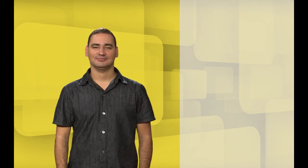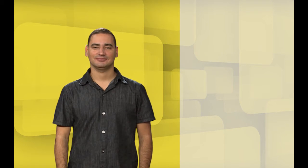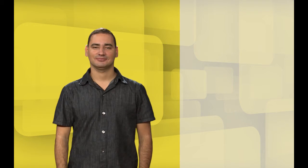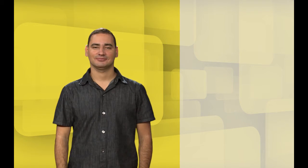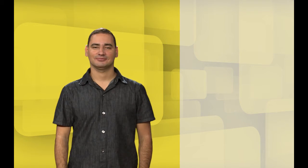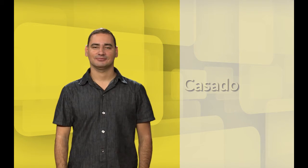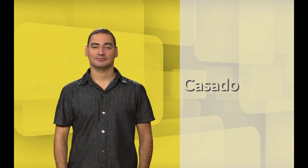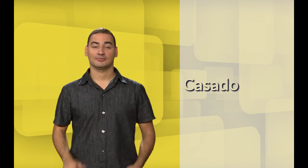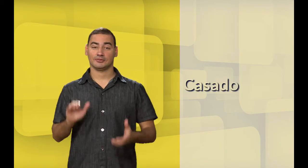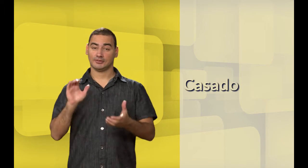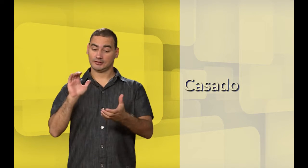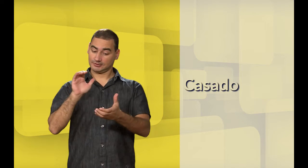Casado